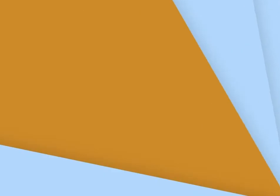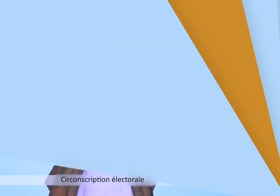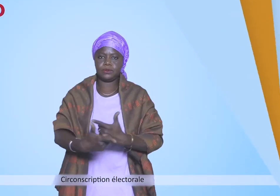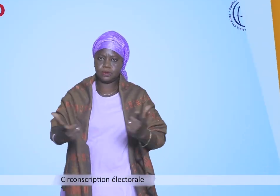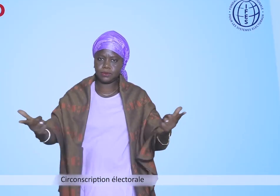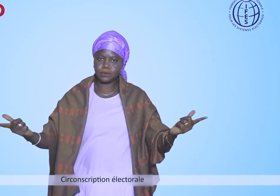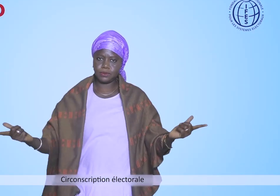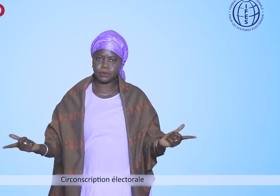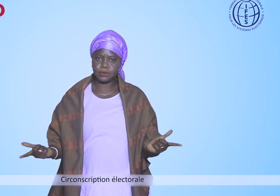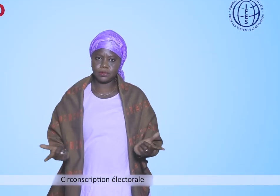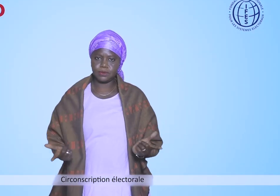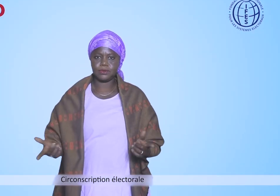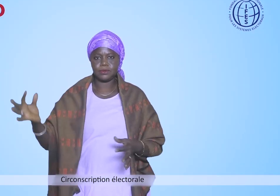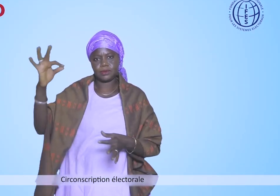Circonscription électorale